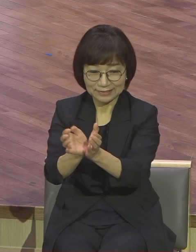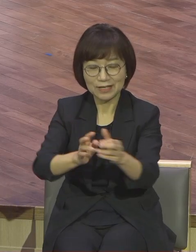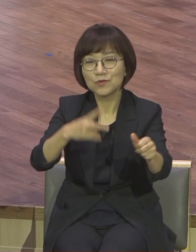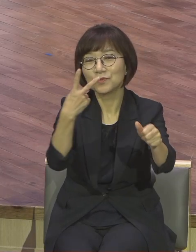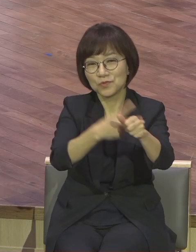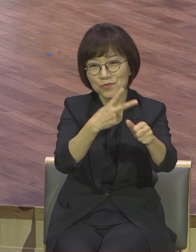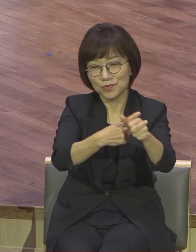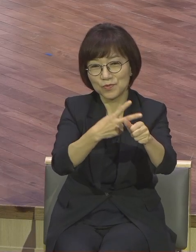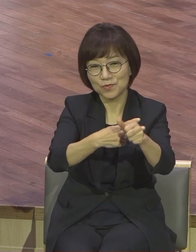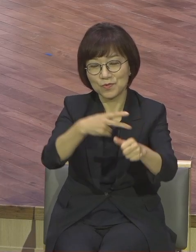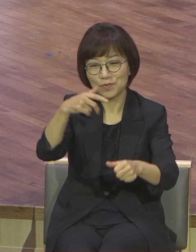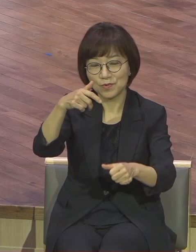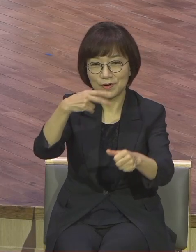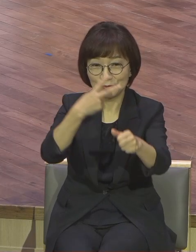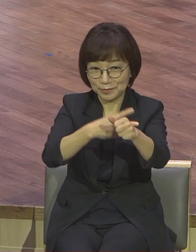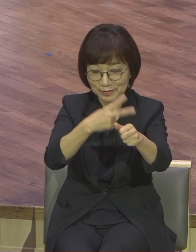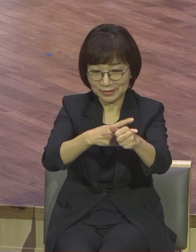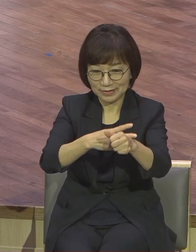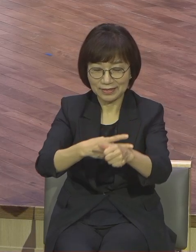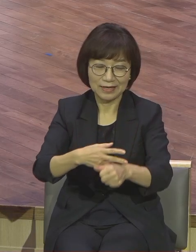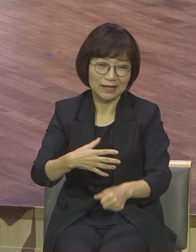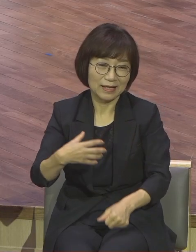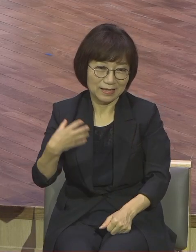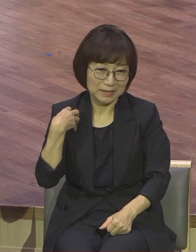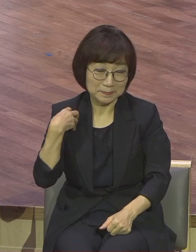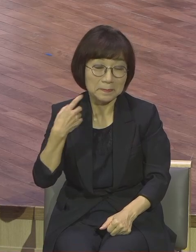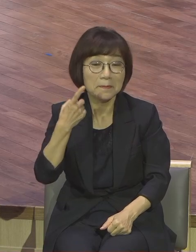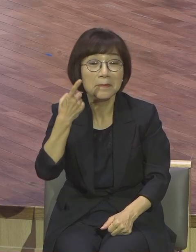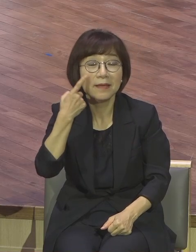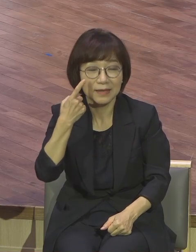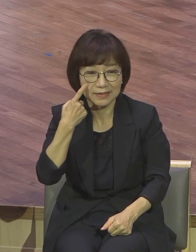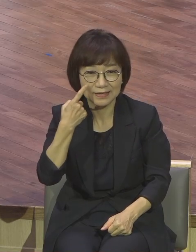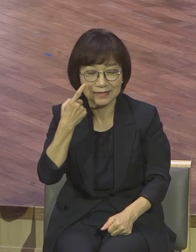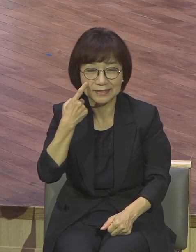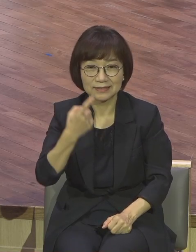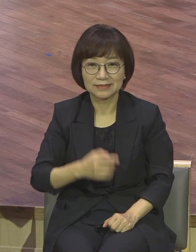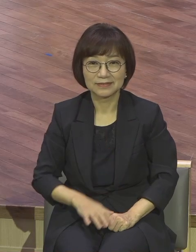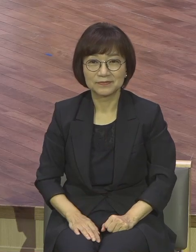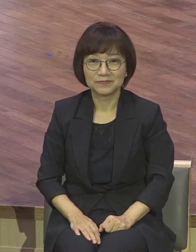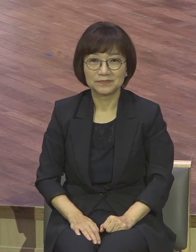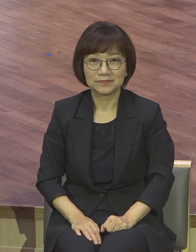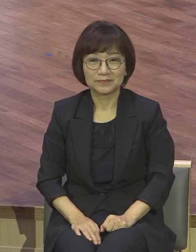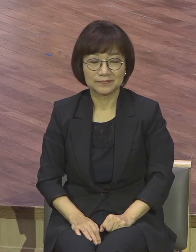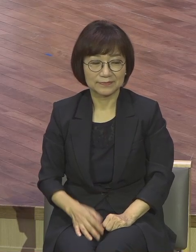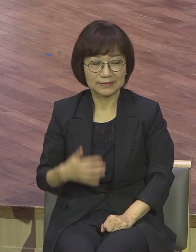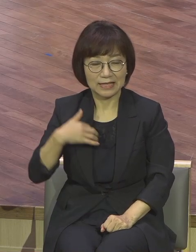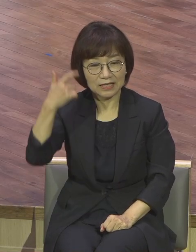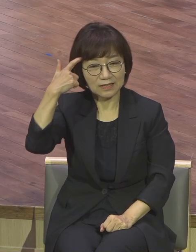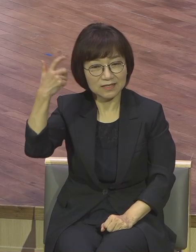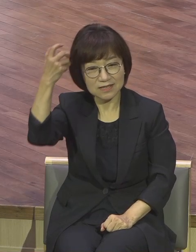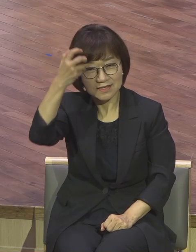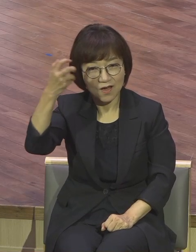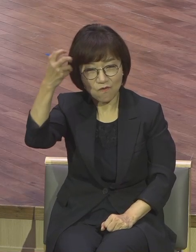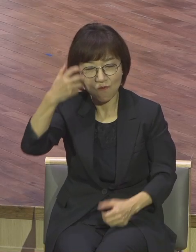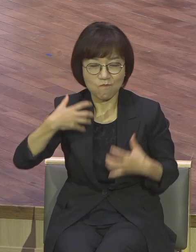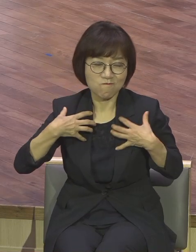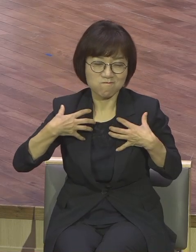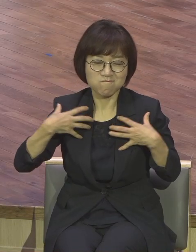교사가요 나 살고 너 살고 하나님 제일 기뻐하는 거요 내 영혼이 살지는 겁니다 교사를 하면 내가 기도해야지